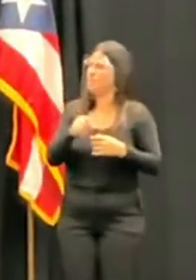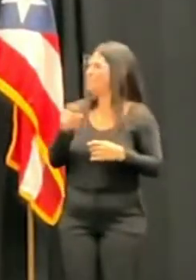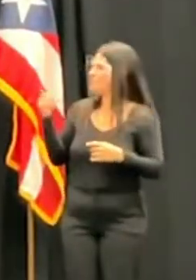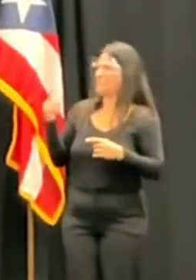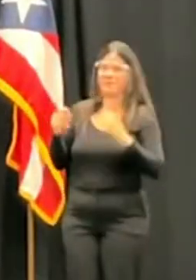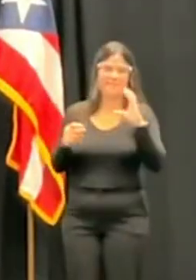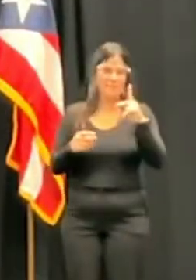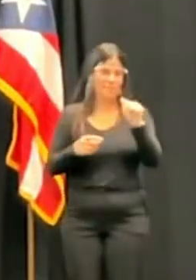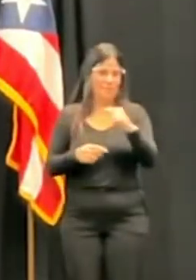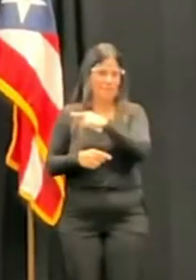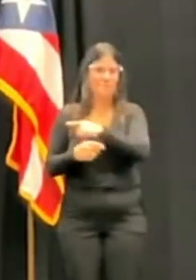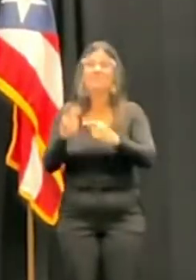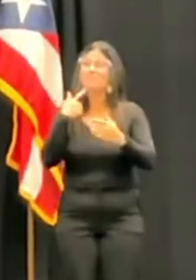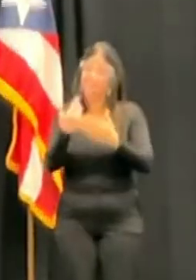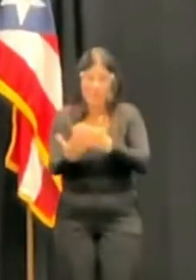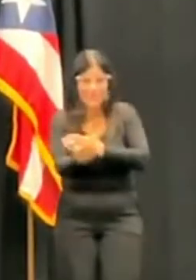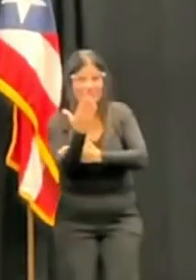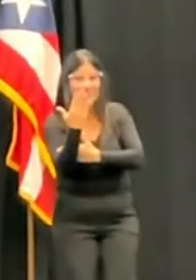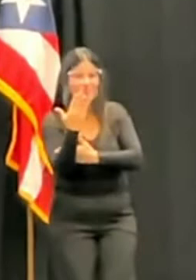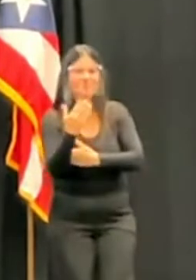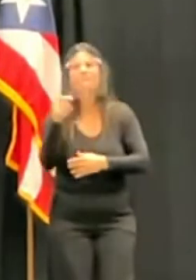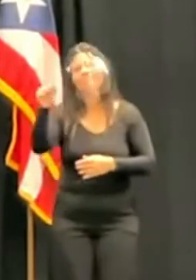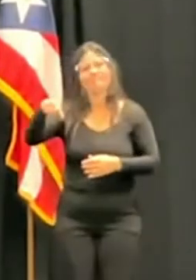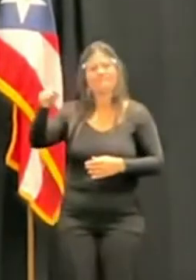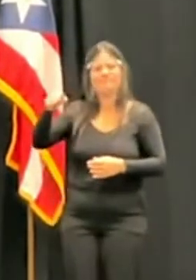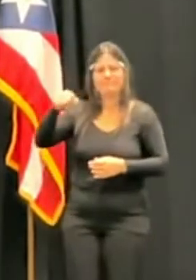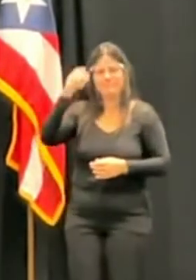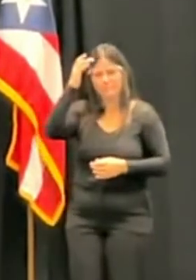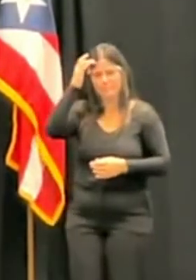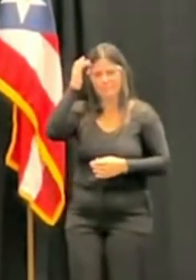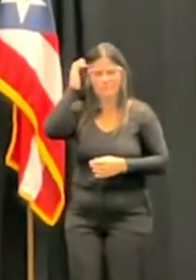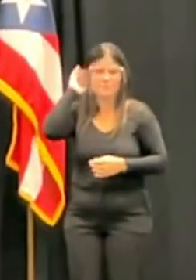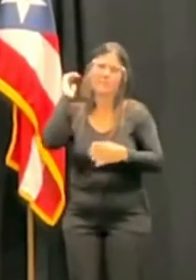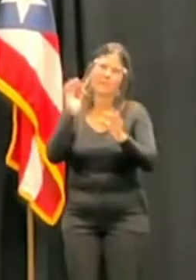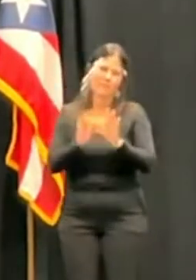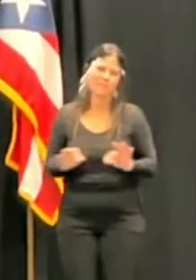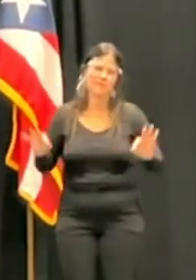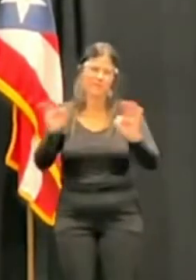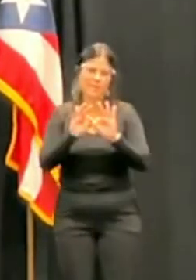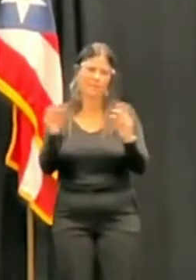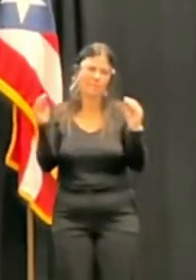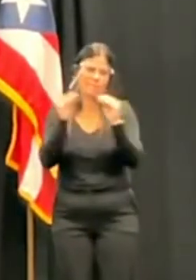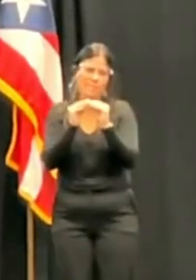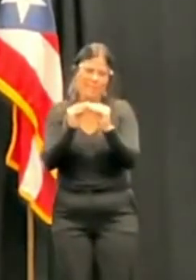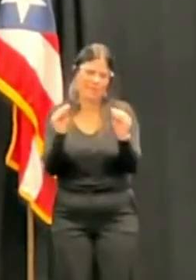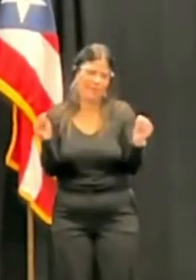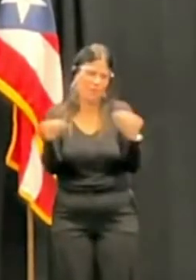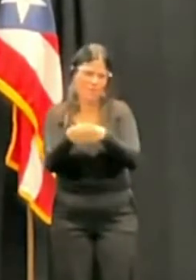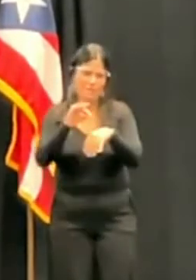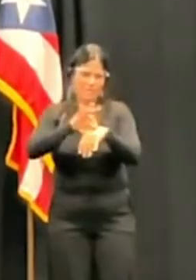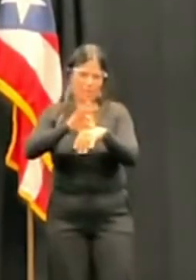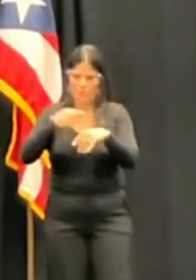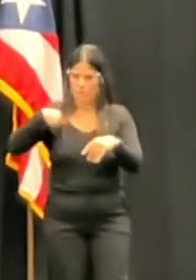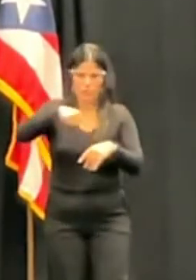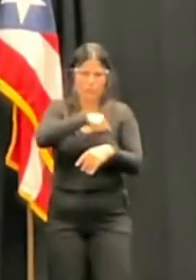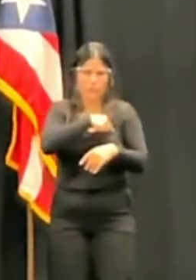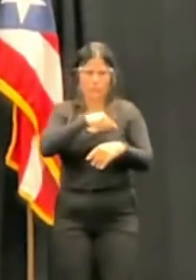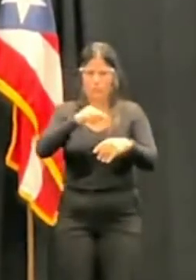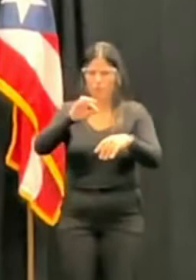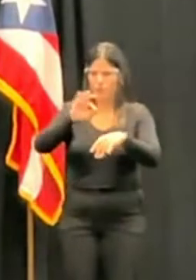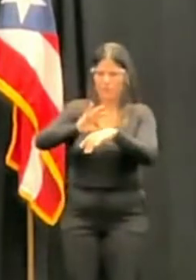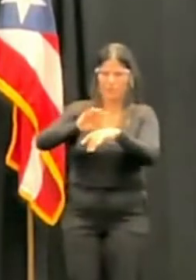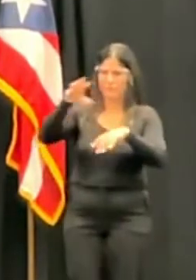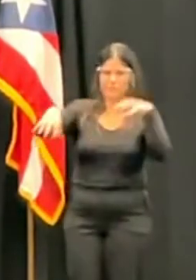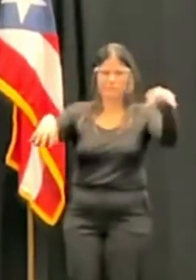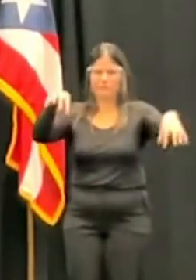Buenos días. Sí, lo más importante en la oficina de contratole es que esta es la oficina de auditores más grande que tiene Puerto Rico.